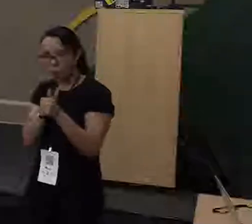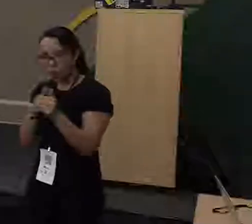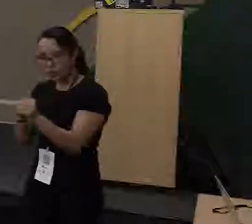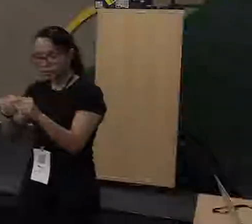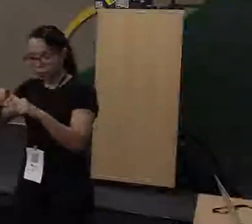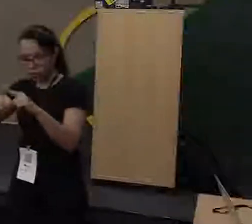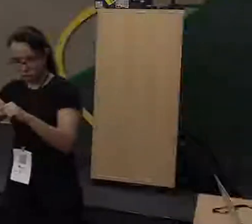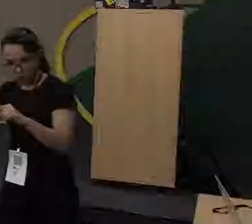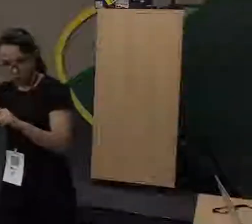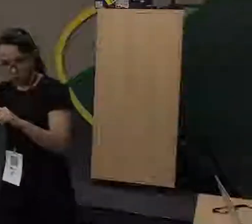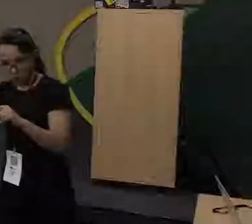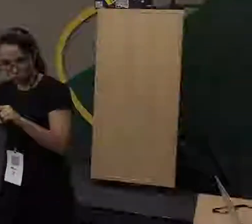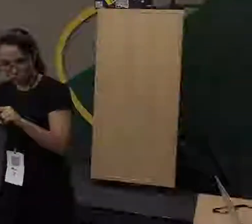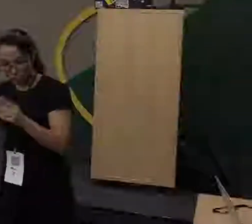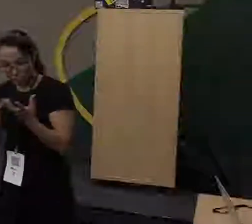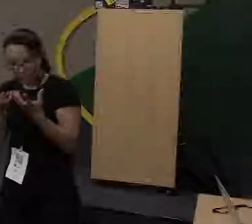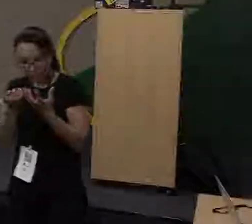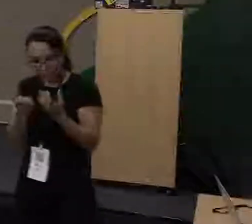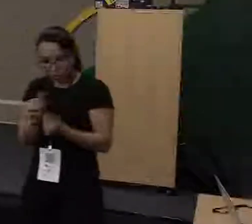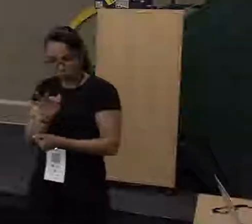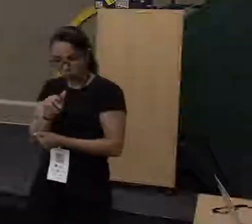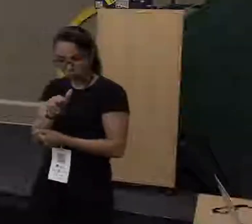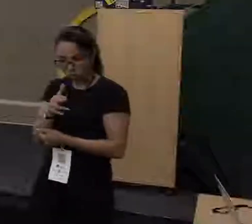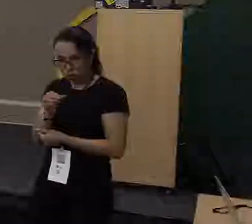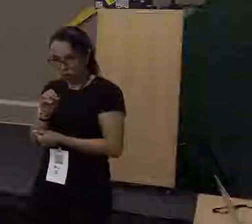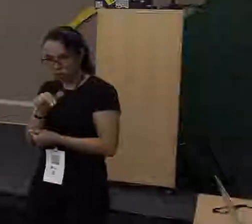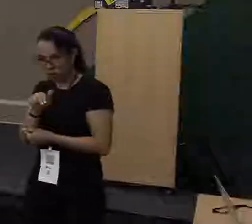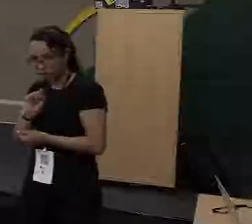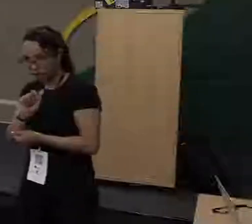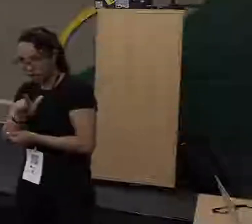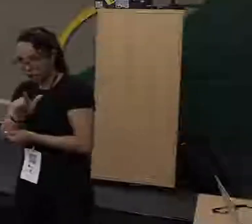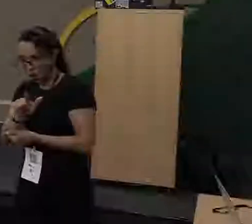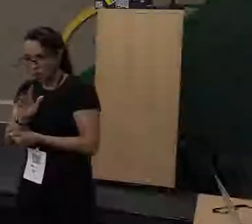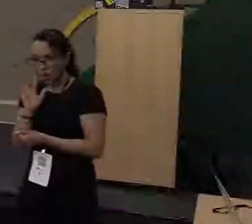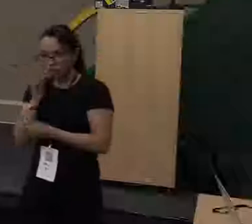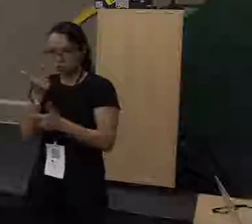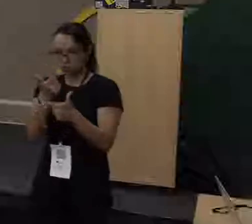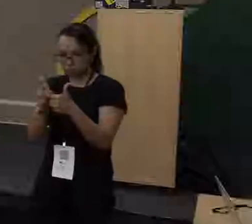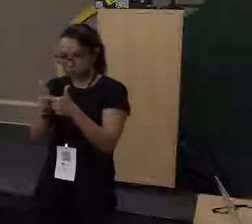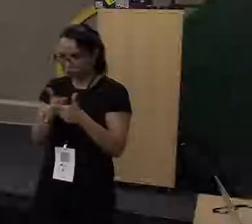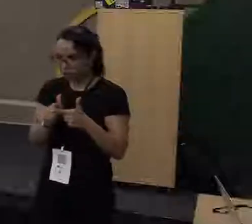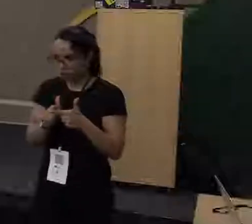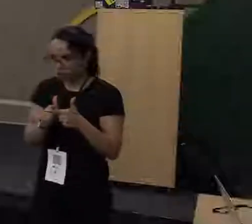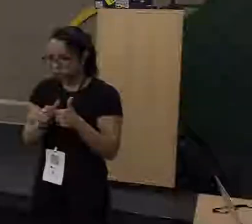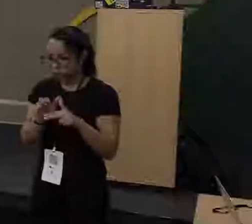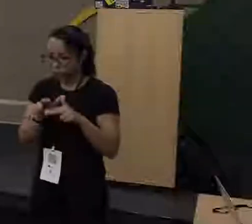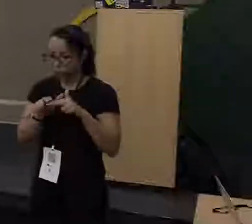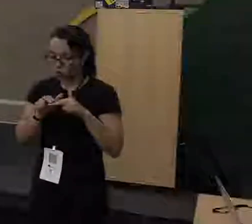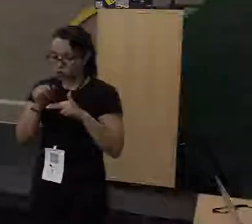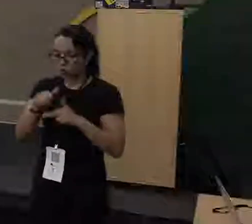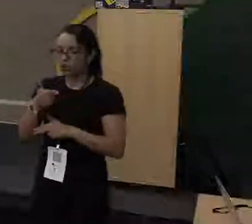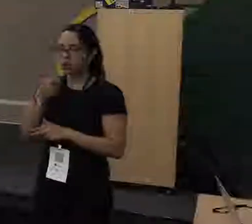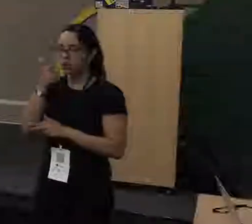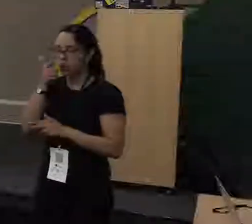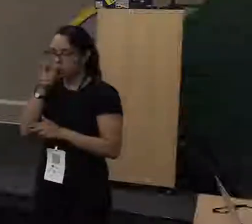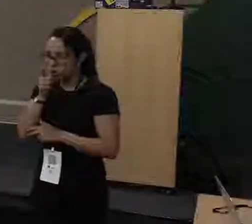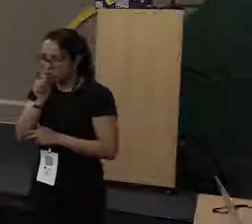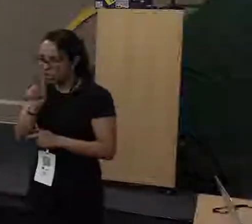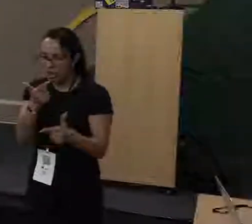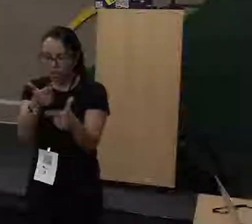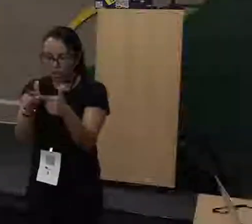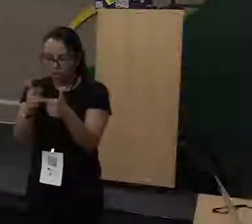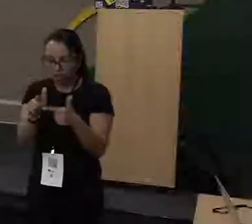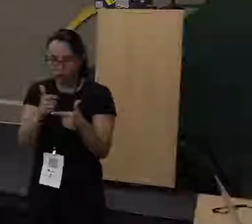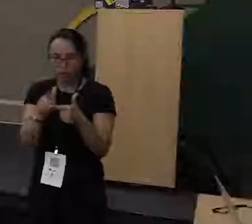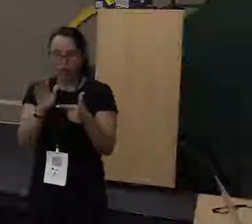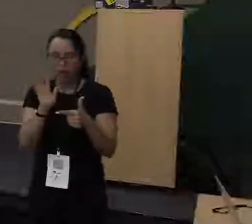adotou um estilo funcional para resolver algumas coisas. Então, com isso a gente consegue reduzir uma caralhada de design partners que a